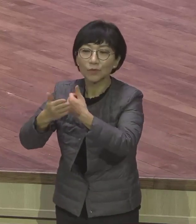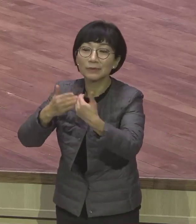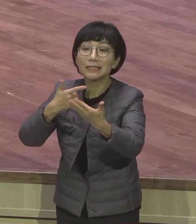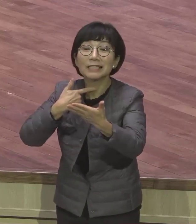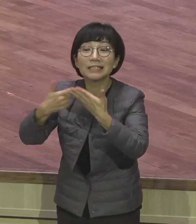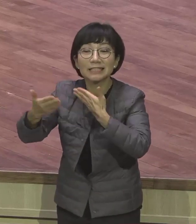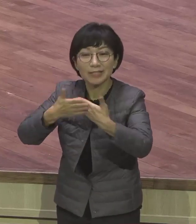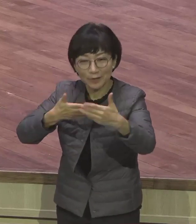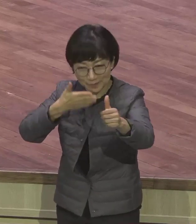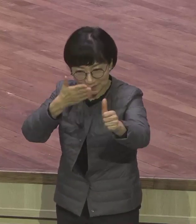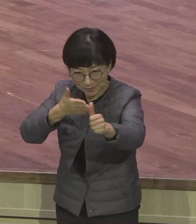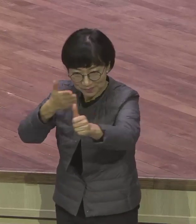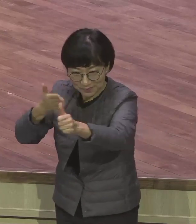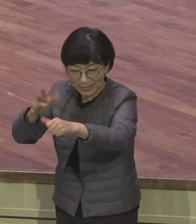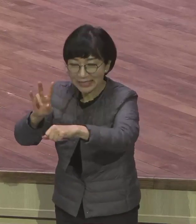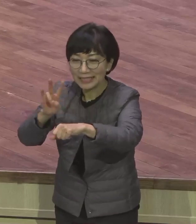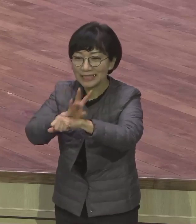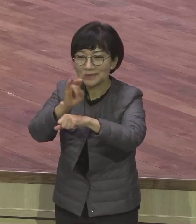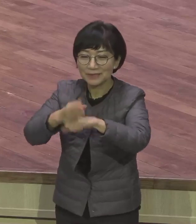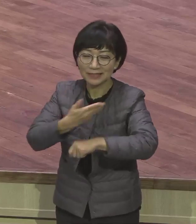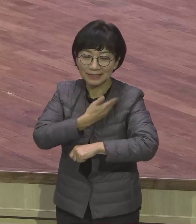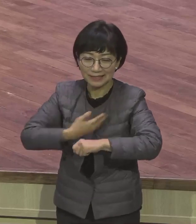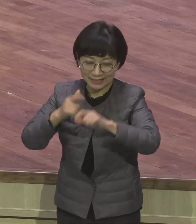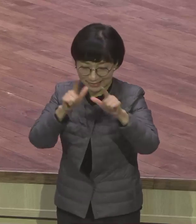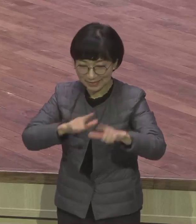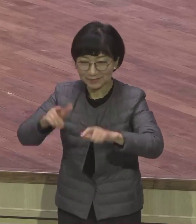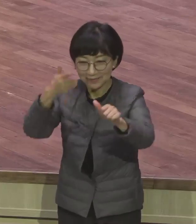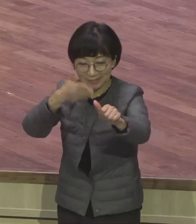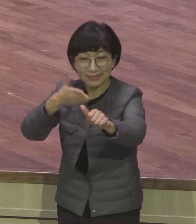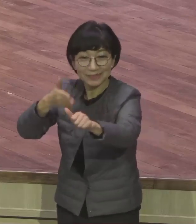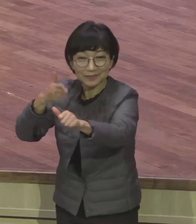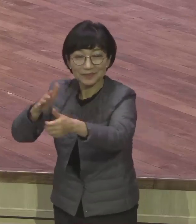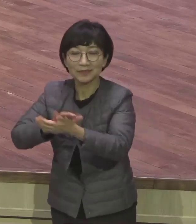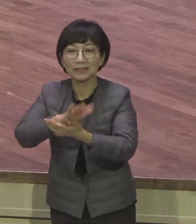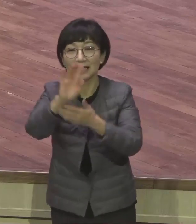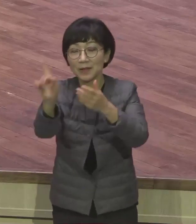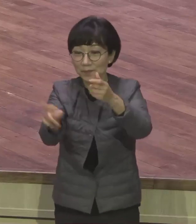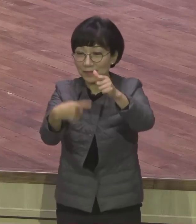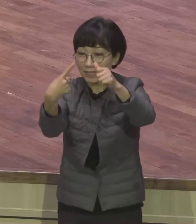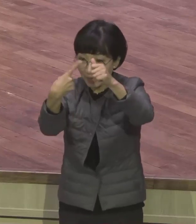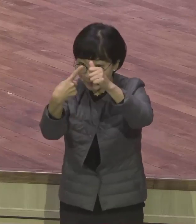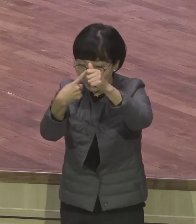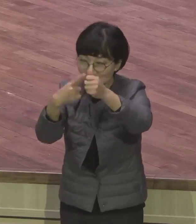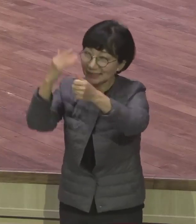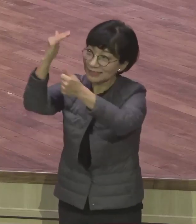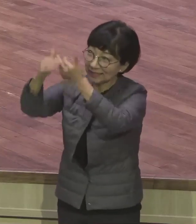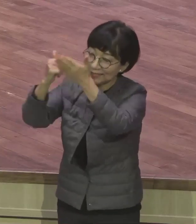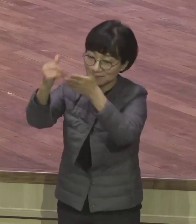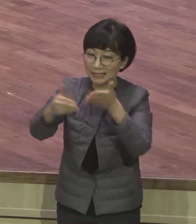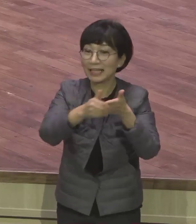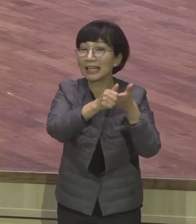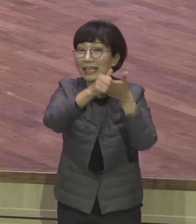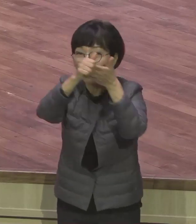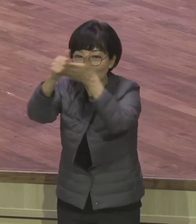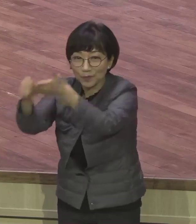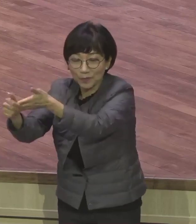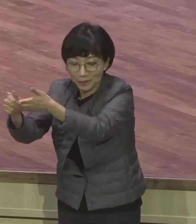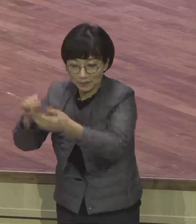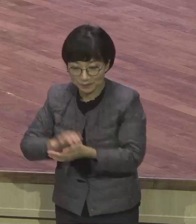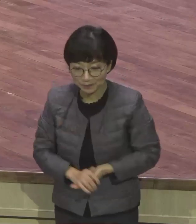들어가시기를 점으로 축복합니다 첫대로 하나님의 인도입니다 17절을 봅니다 바로가 백성을